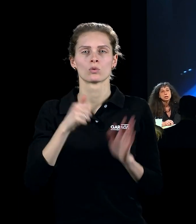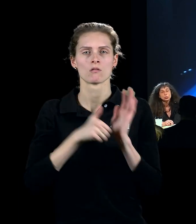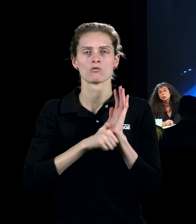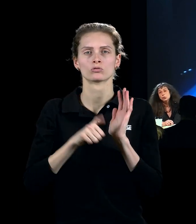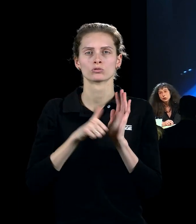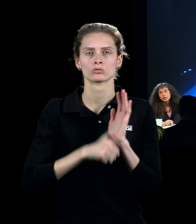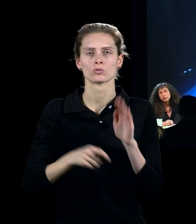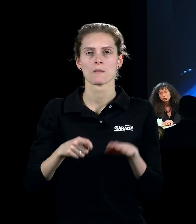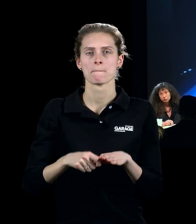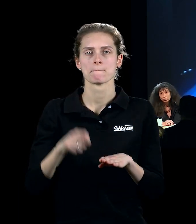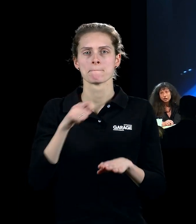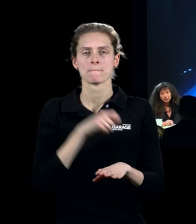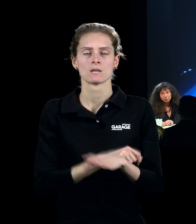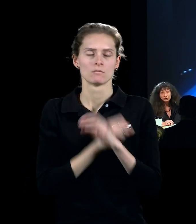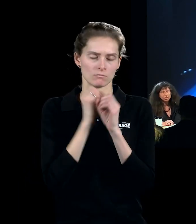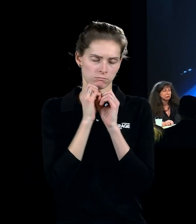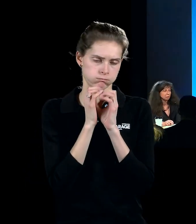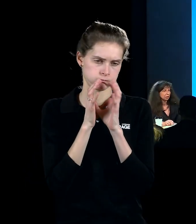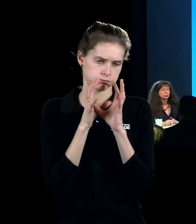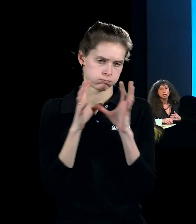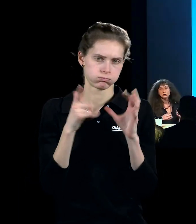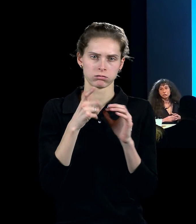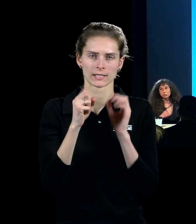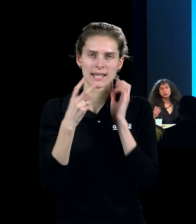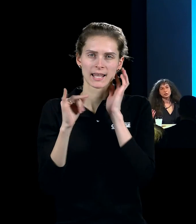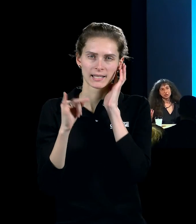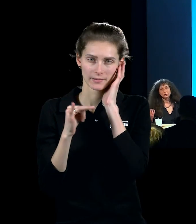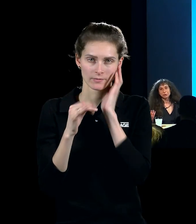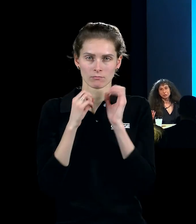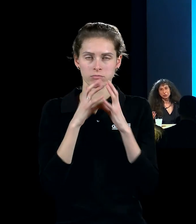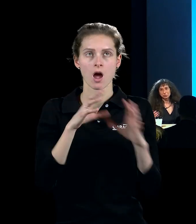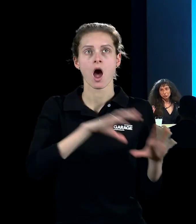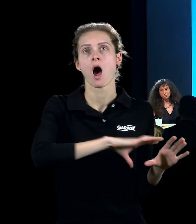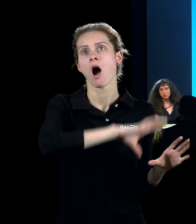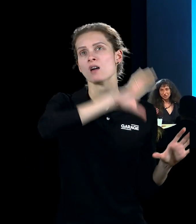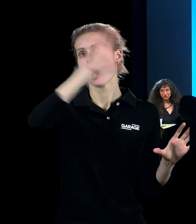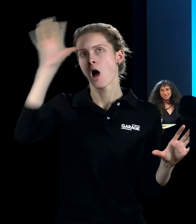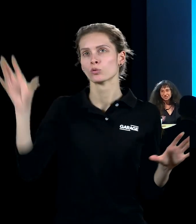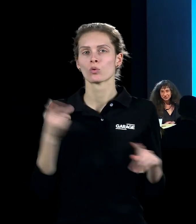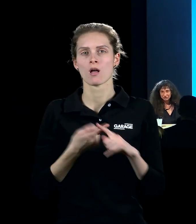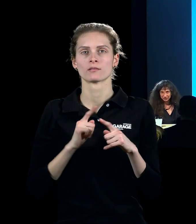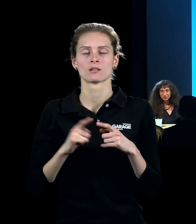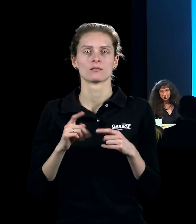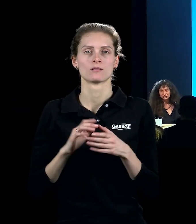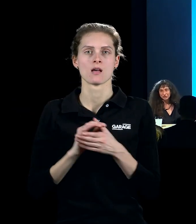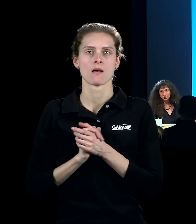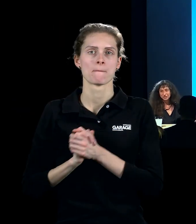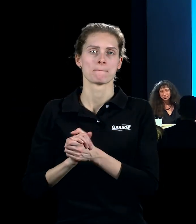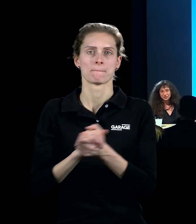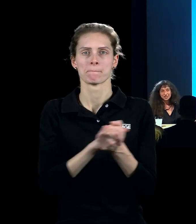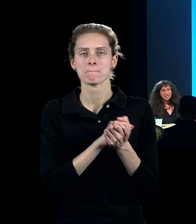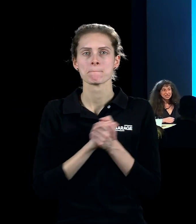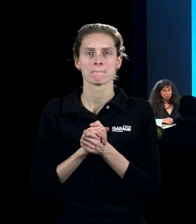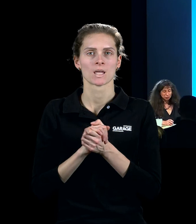скульптура гелия, надутая гелием, и радугу, как вот этот мирный договор между Богом и человеком, как изначально, что значит